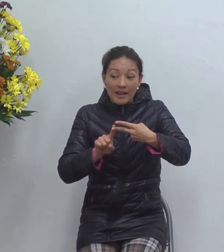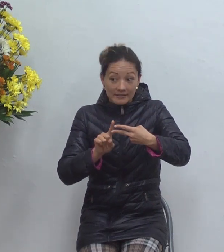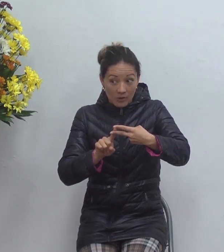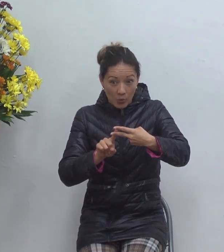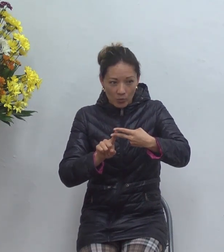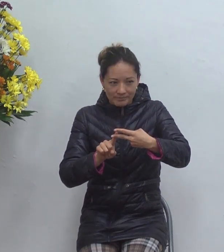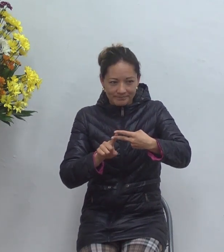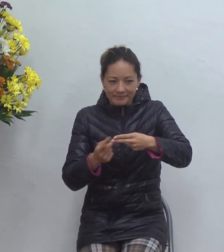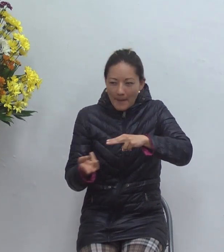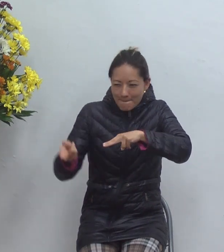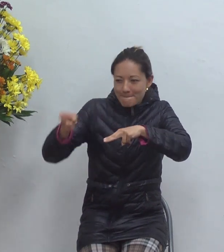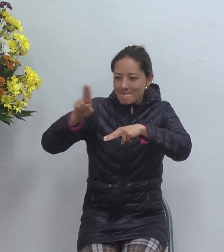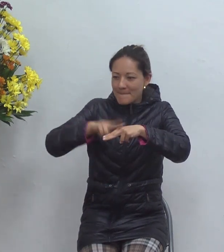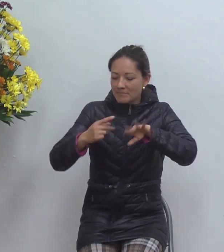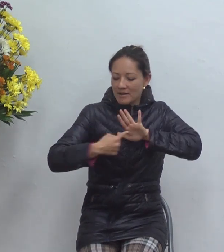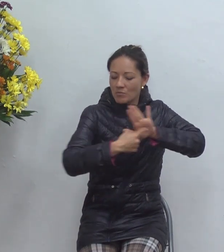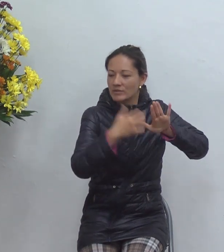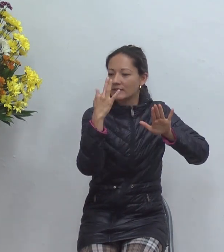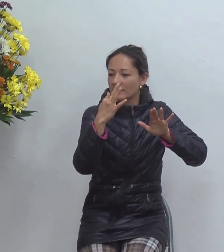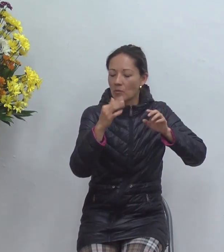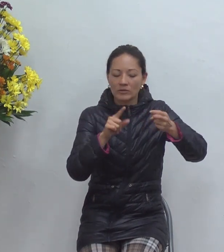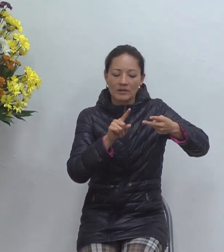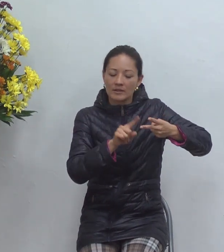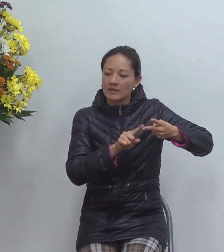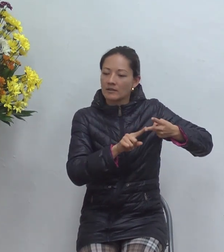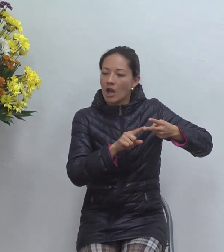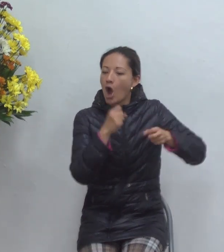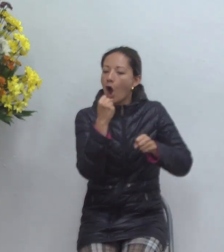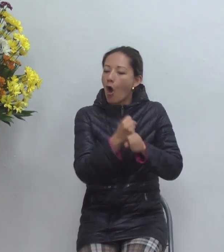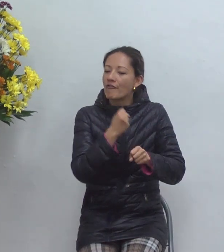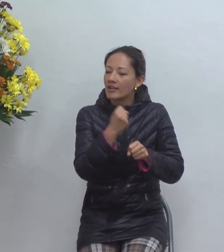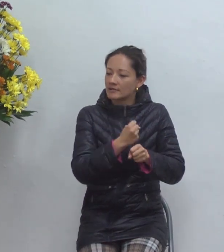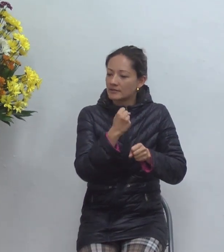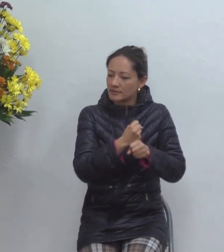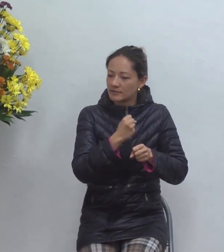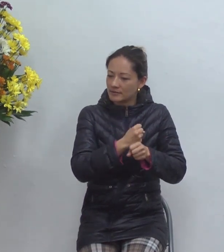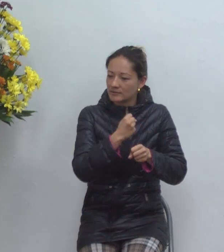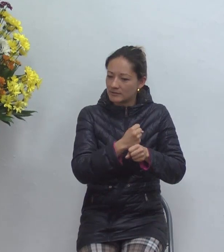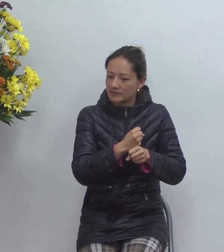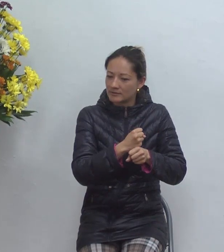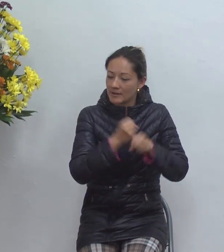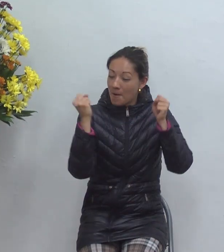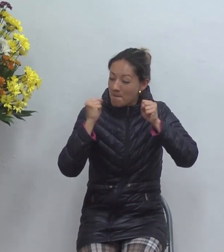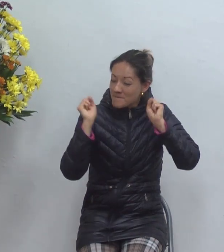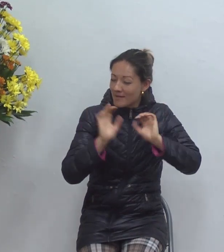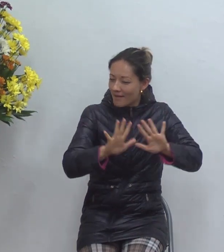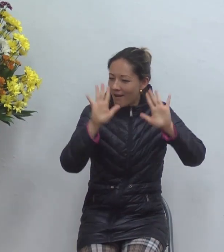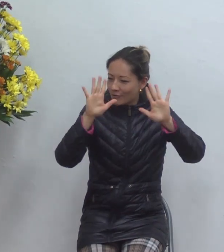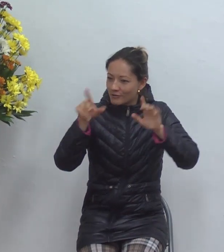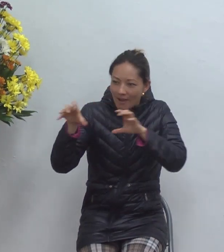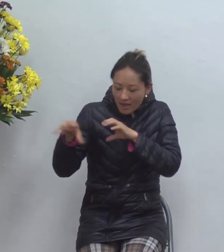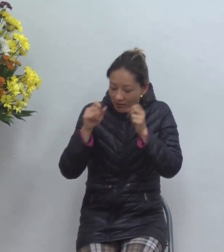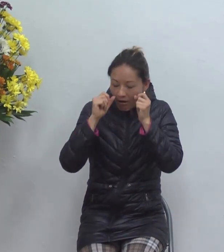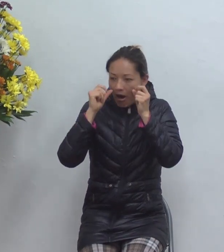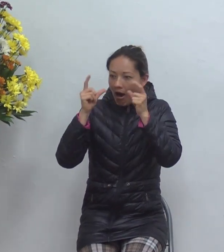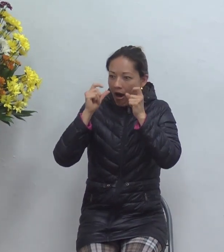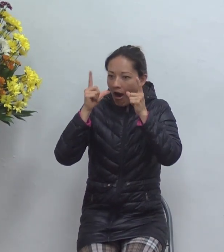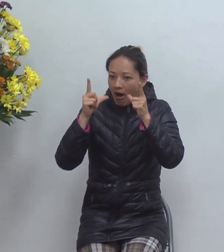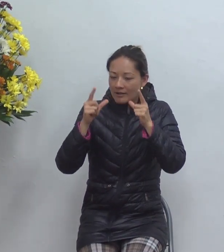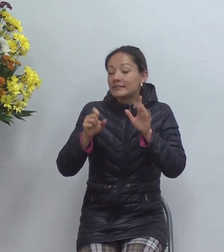garantía de lo que es ha sido las obras lo que él ha hecho por un lado las señales